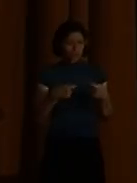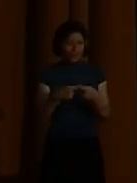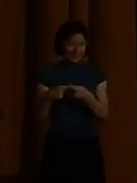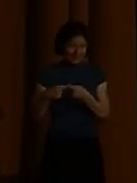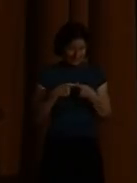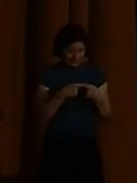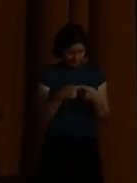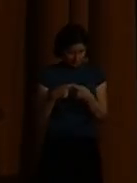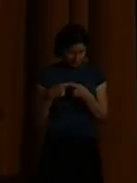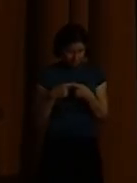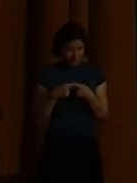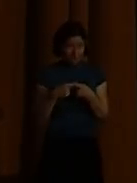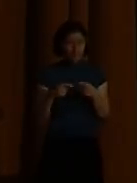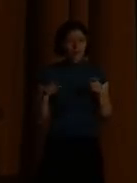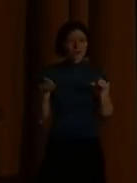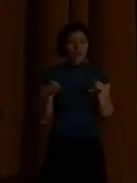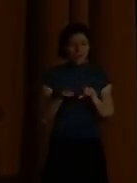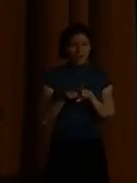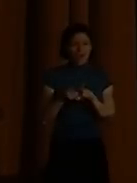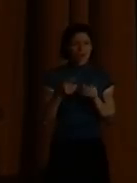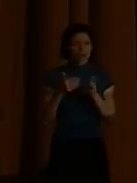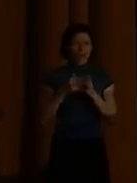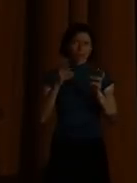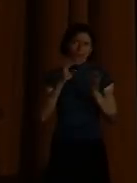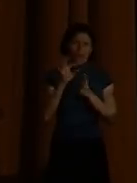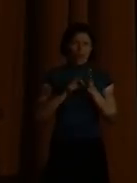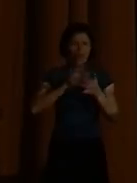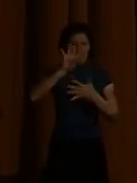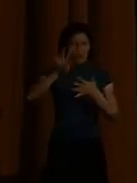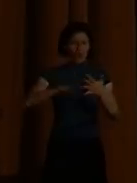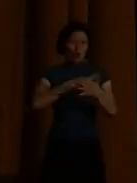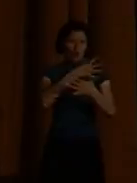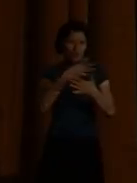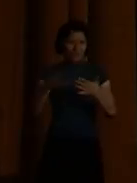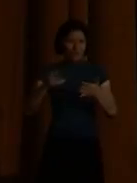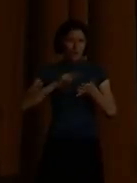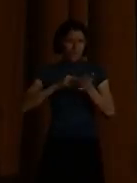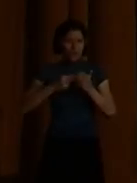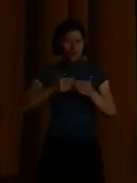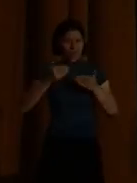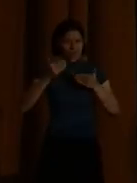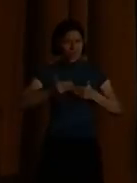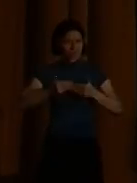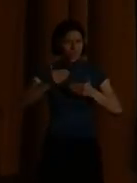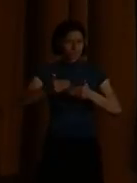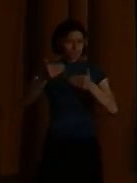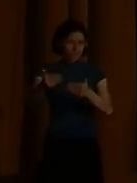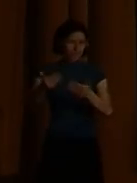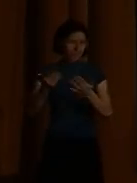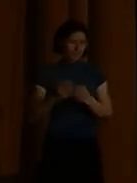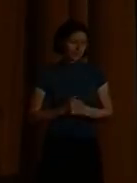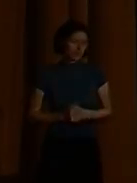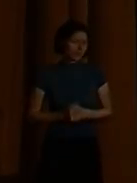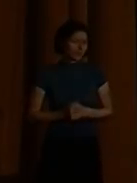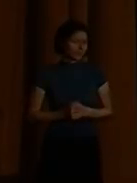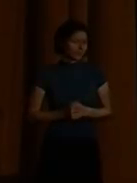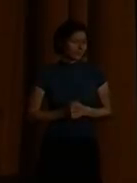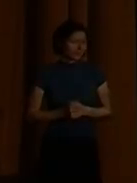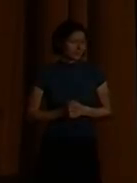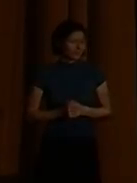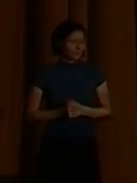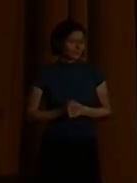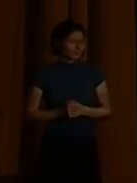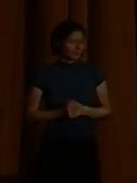Zeit für das Team zusammenhängen. Es funktioniert nicht, wenn das auf freiwilliger Basis irgendwo